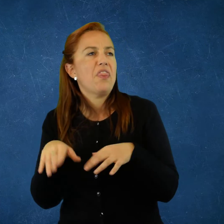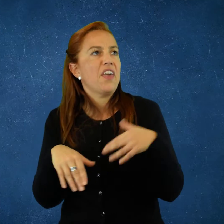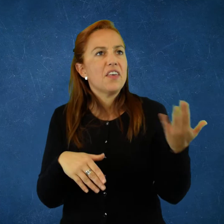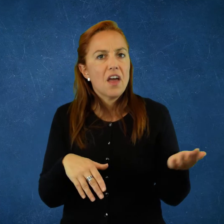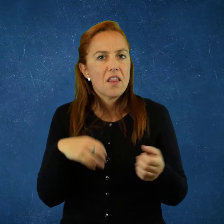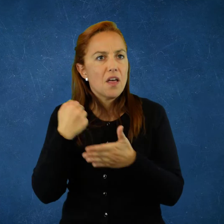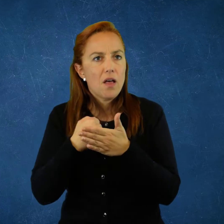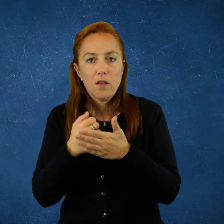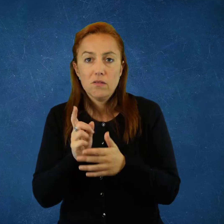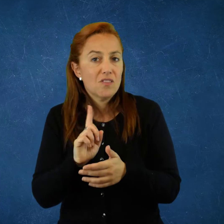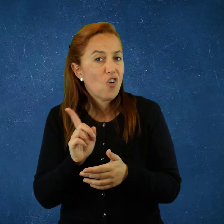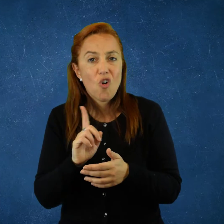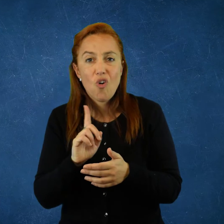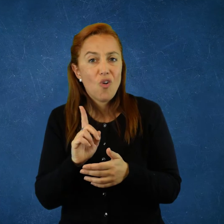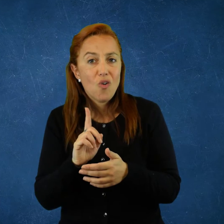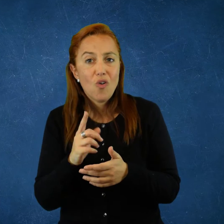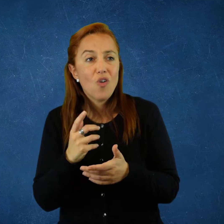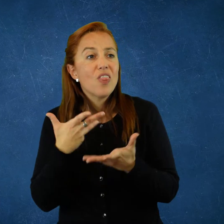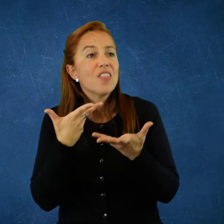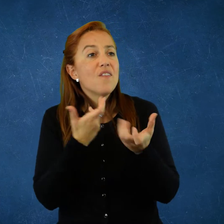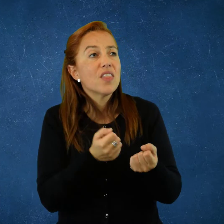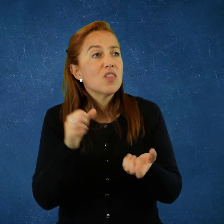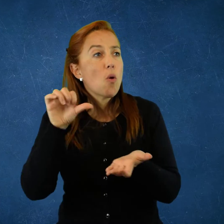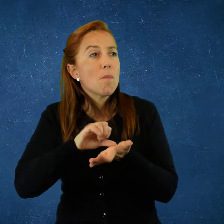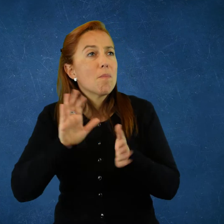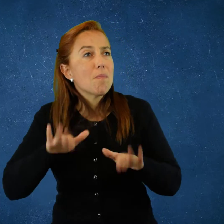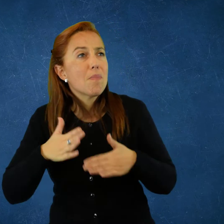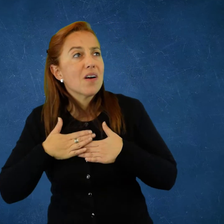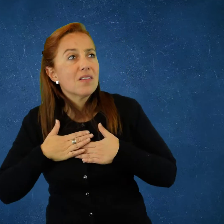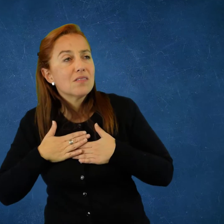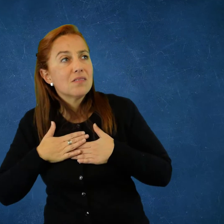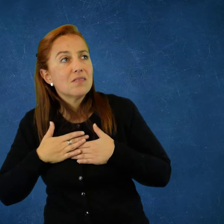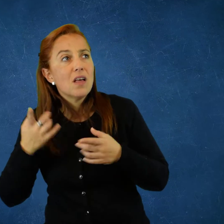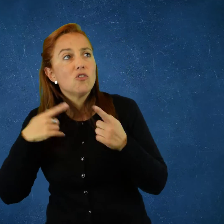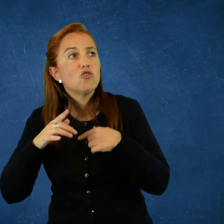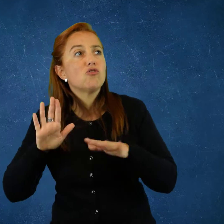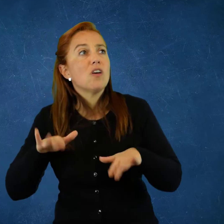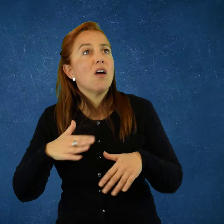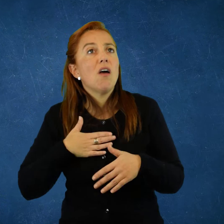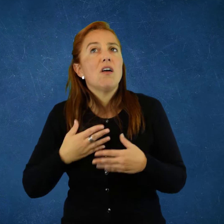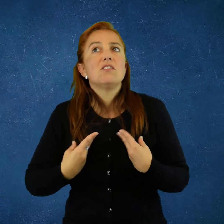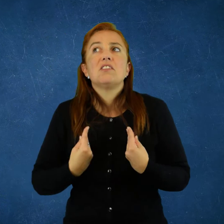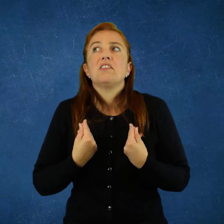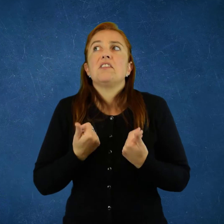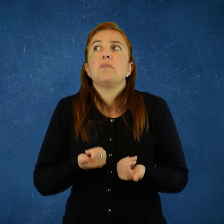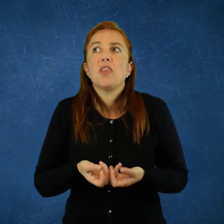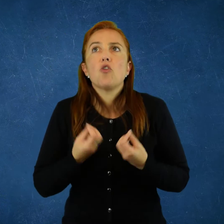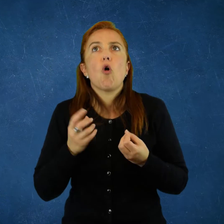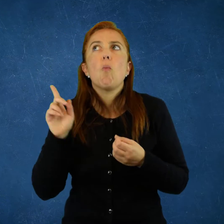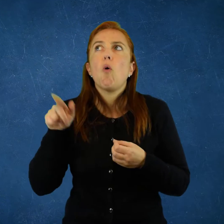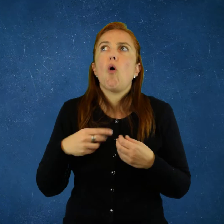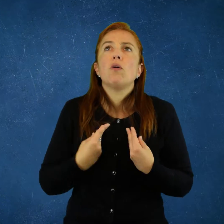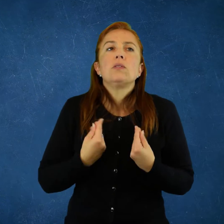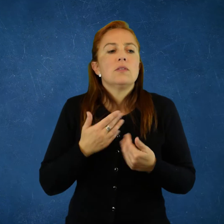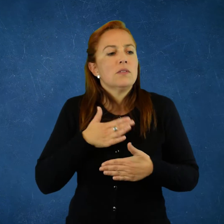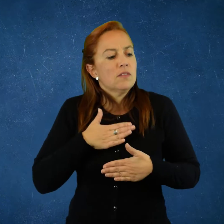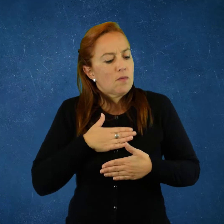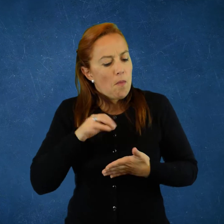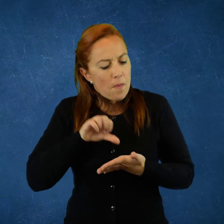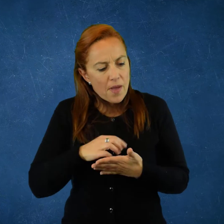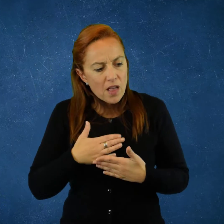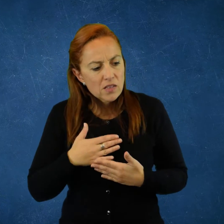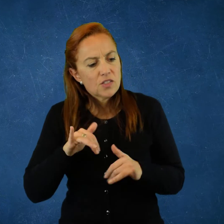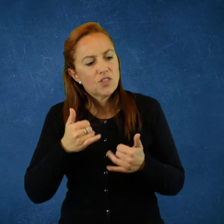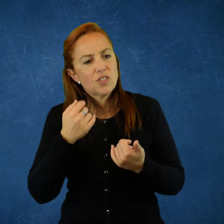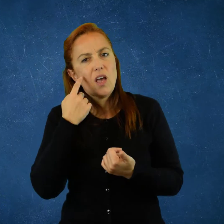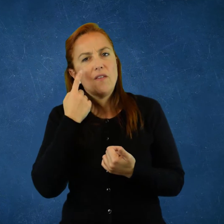a los sindicatos, a sus ideas de socialismo, de izquierda, etcétera, etcétera. No, defendiendo a la nación. Y la nación nos